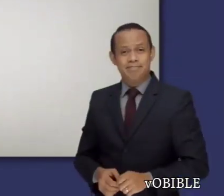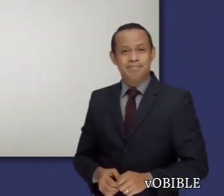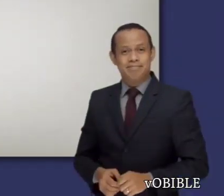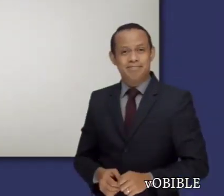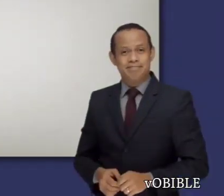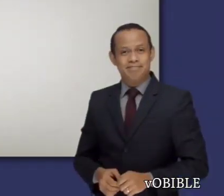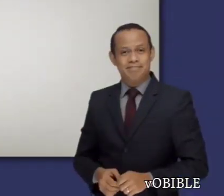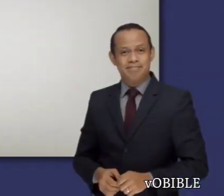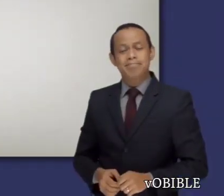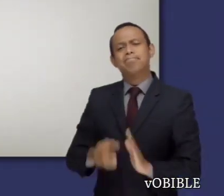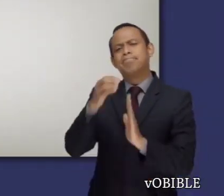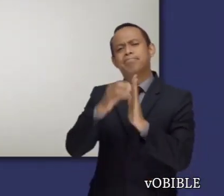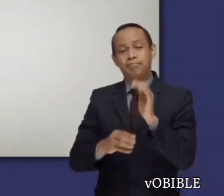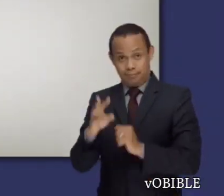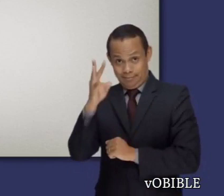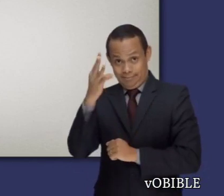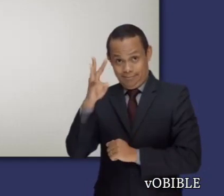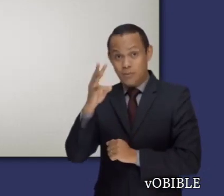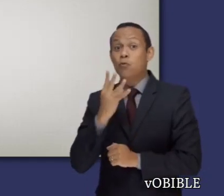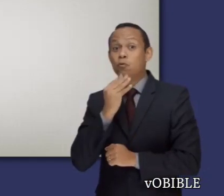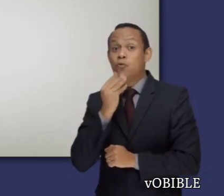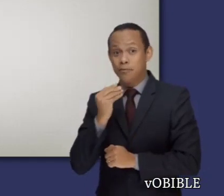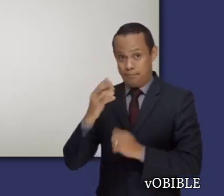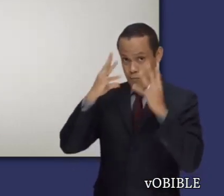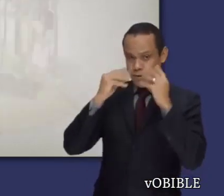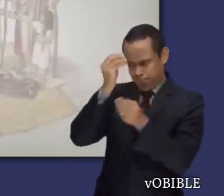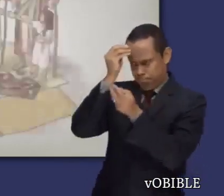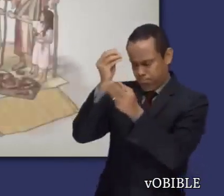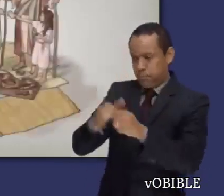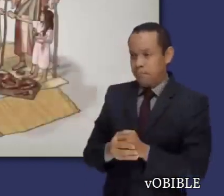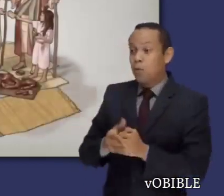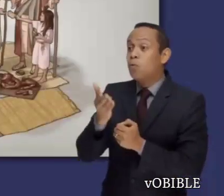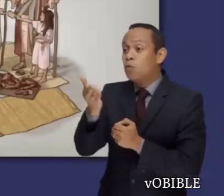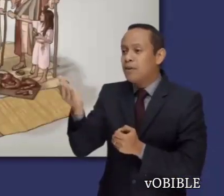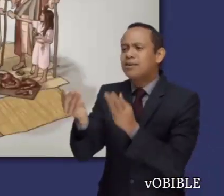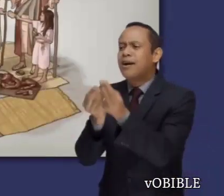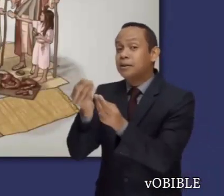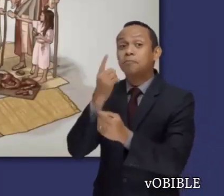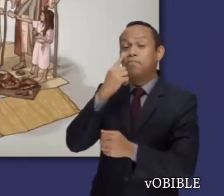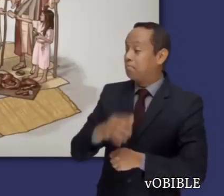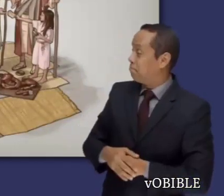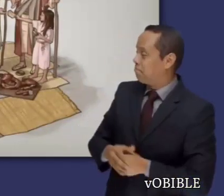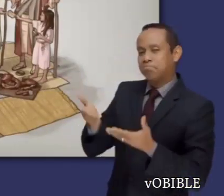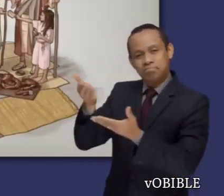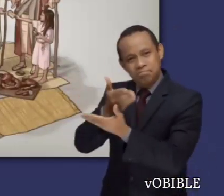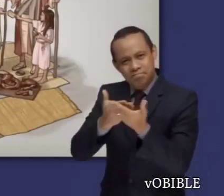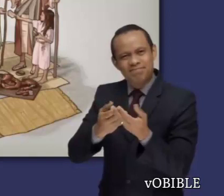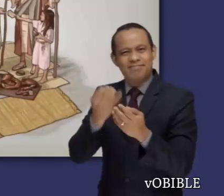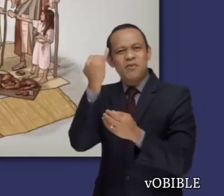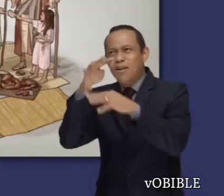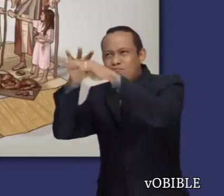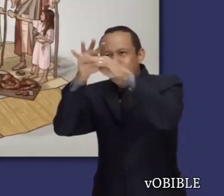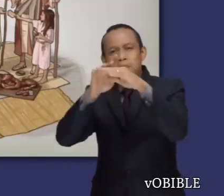En el capítulo 16, Moisés le recuerda al pueblo de Jehová que deben celebrar la Pascua, así como las tres grandes fiestas,